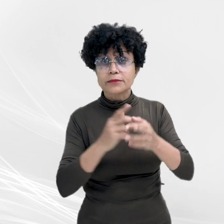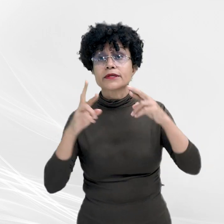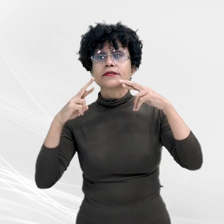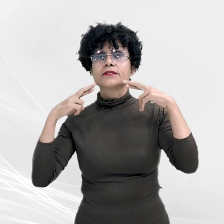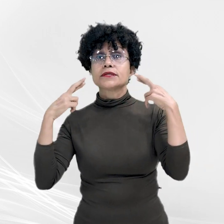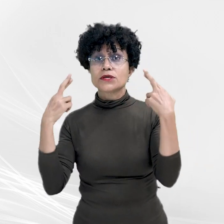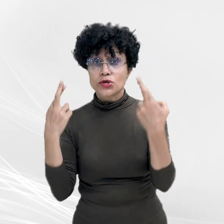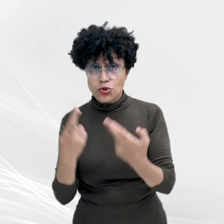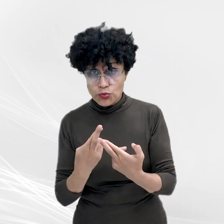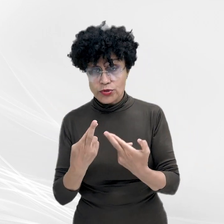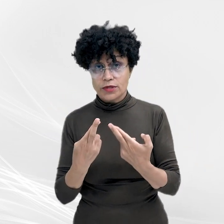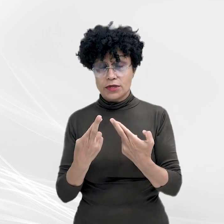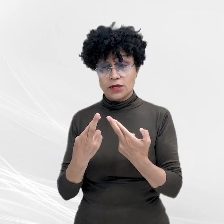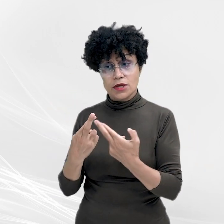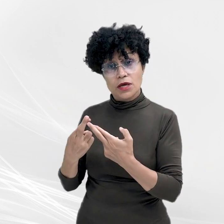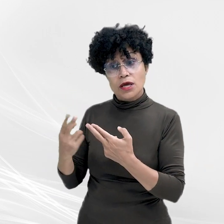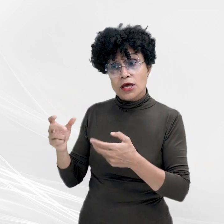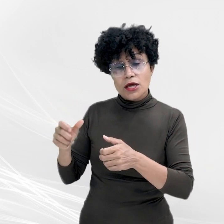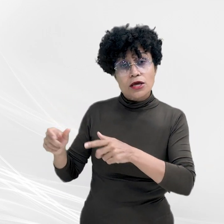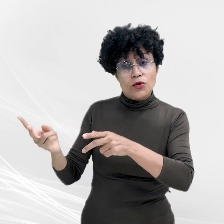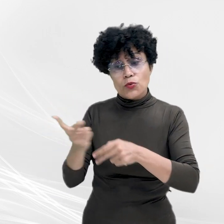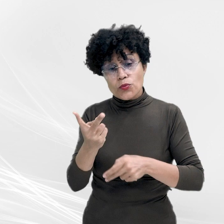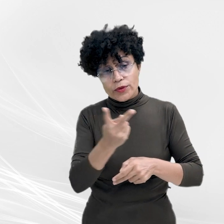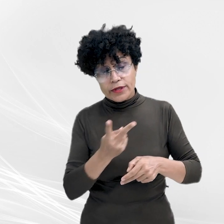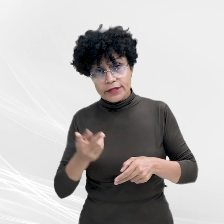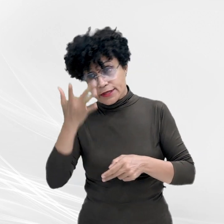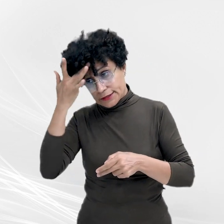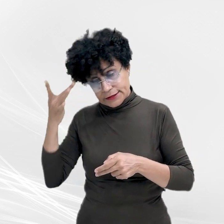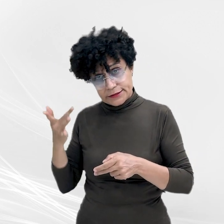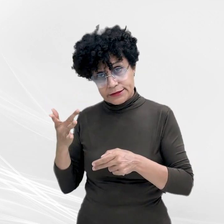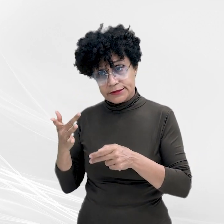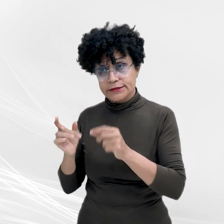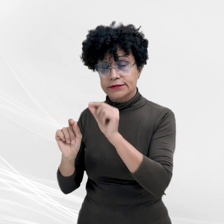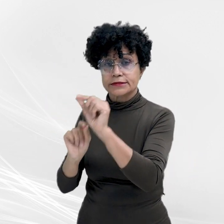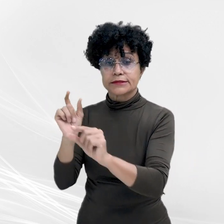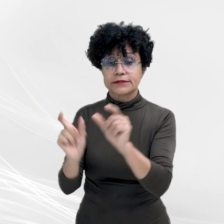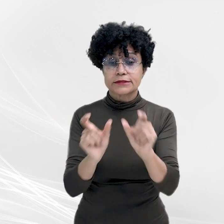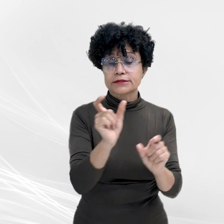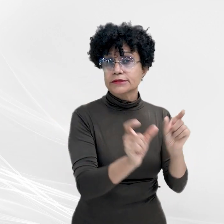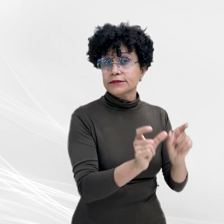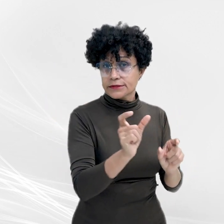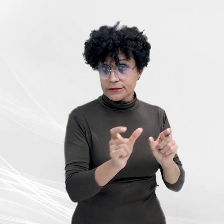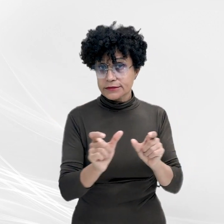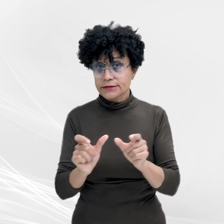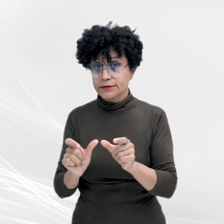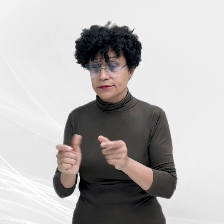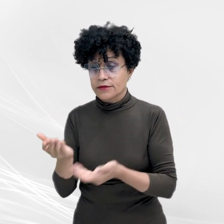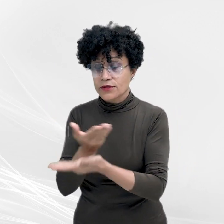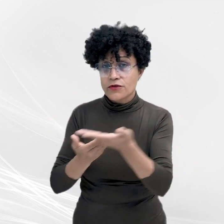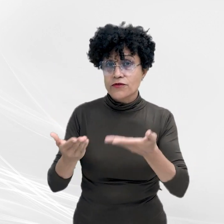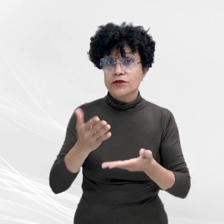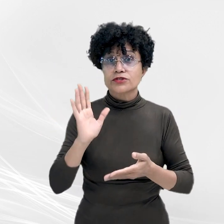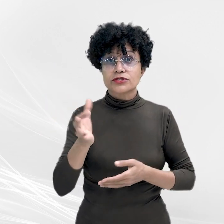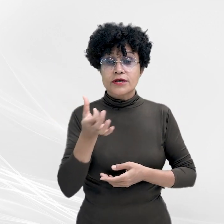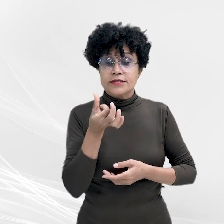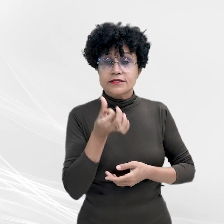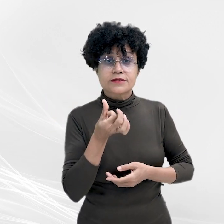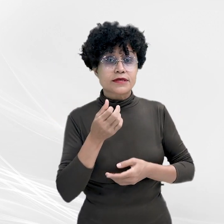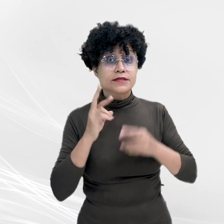reuniões entre os agentes envolvidos. Já foram realizadas seis reuniões e serão agendadas outras,